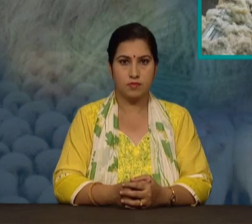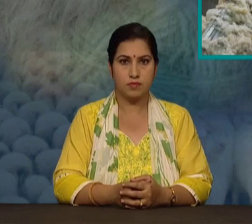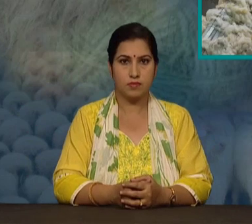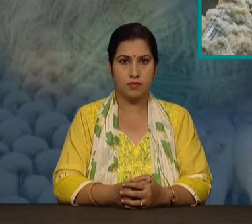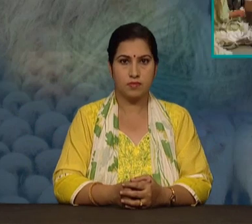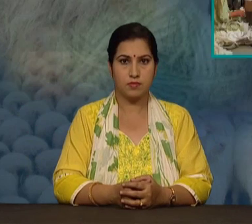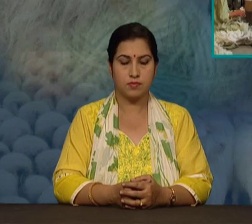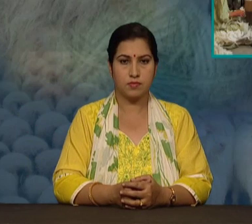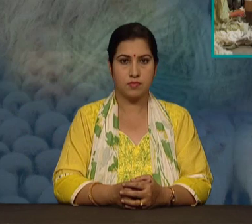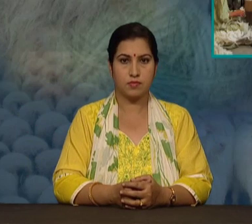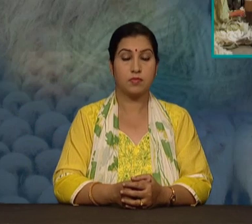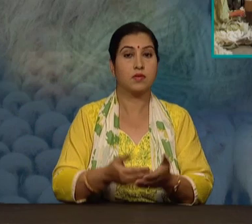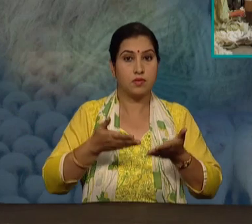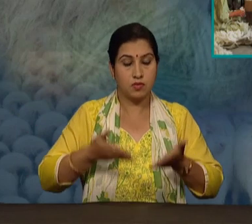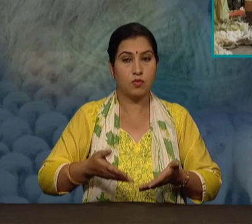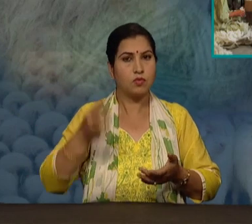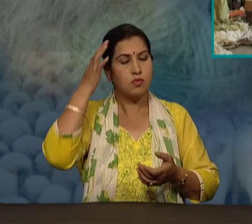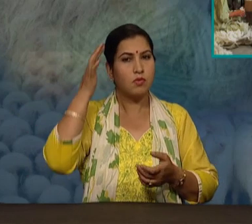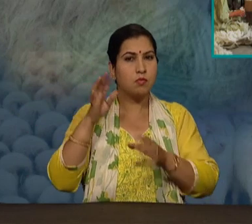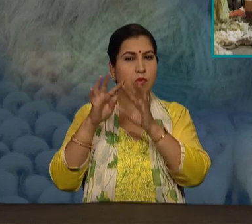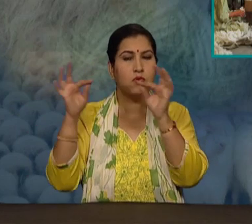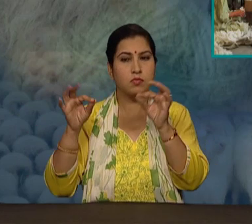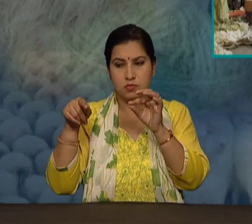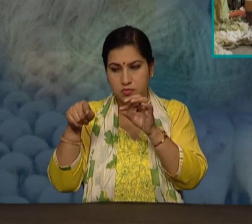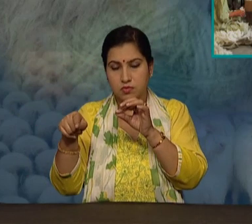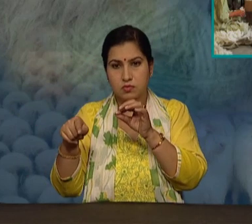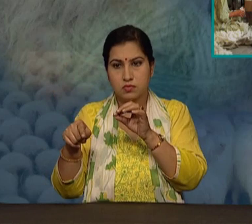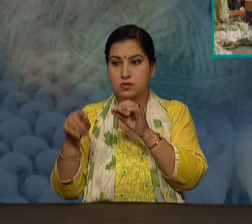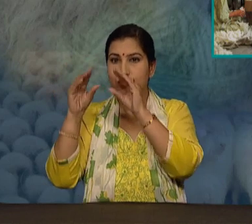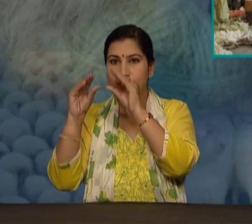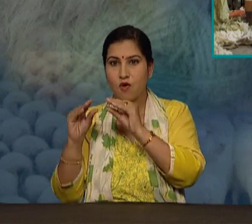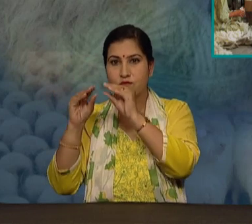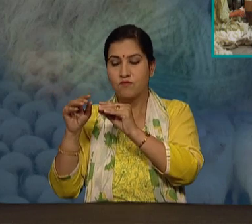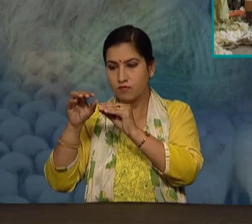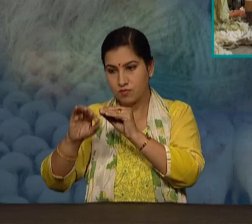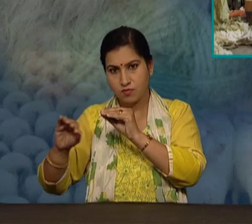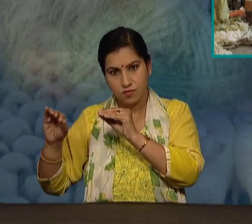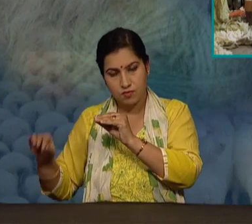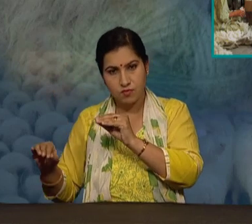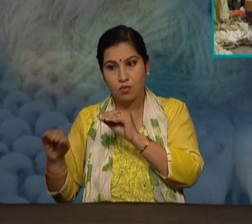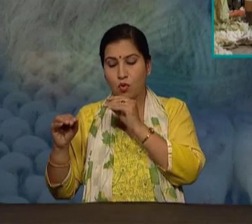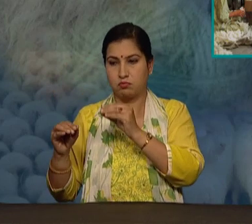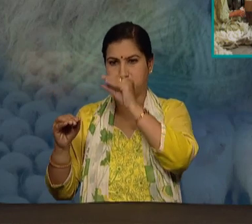अब बालों में से छोटे-छोटे कोमल वा फूले हुए रेशों को